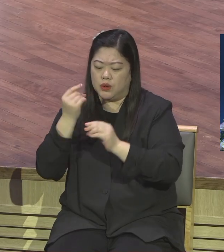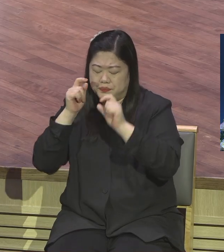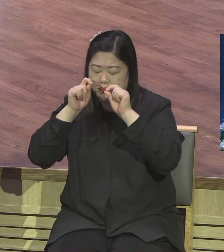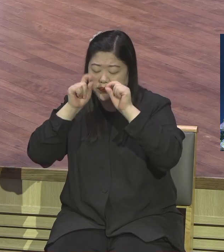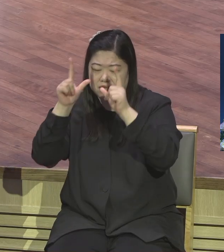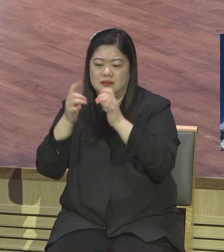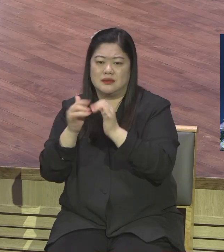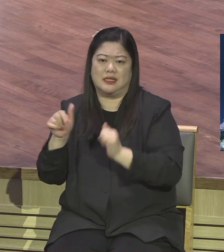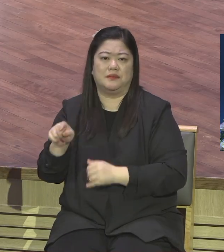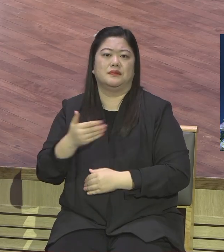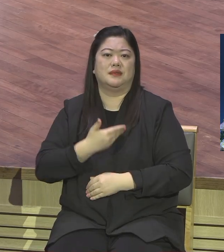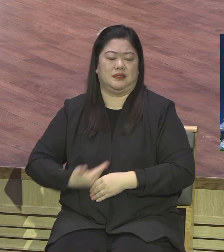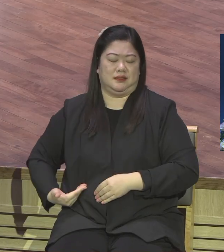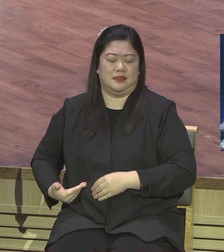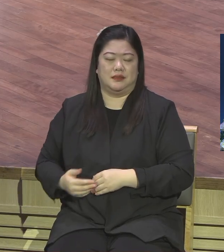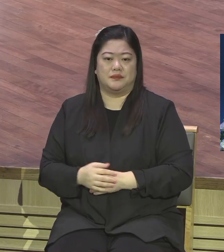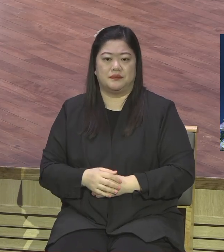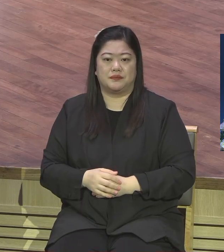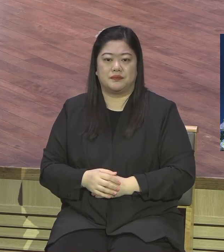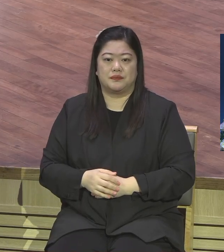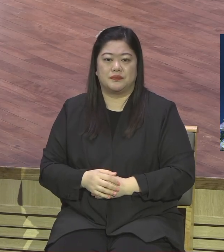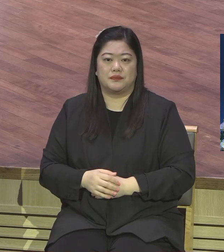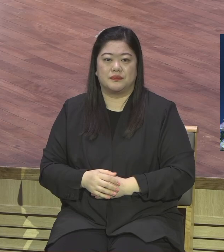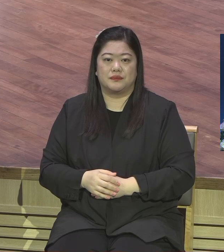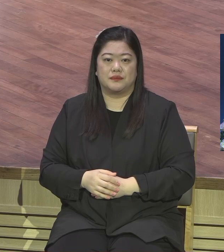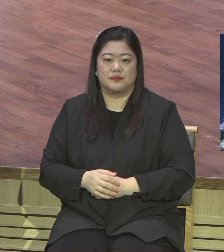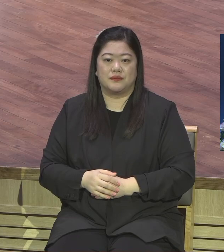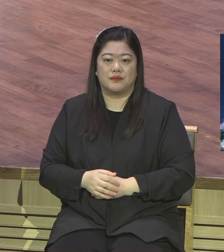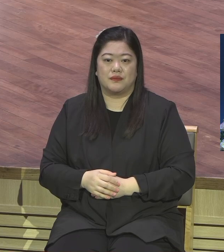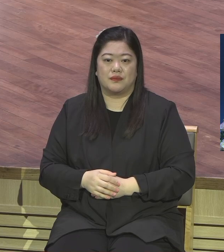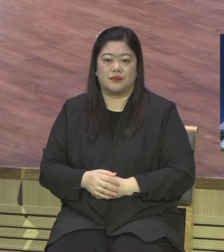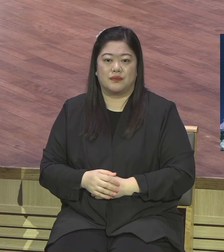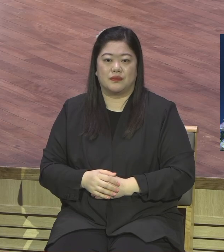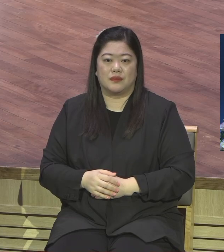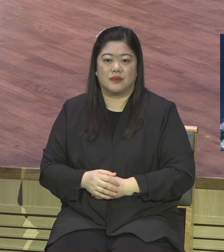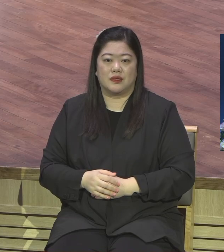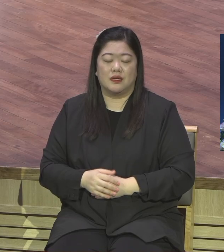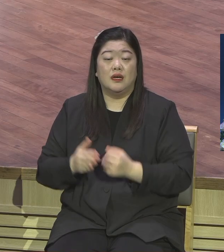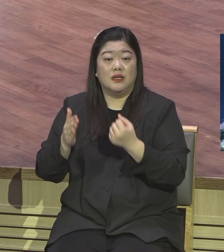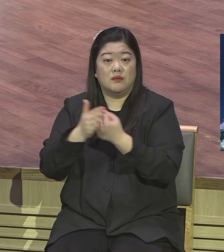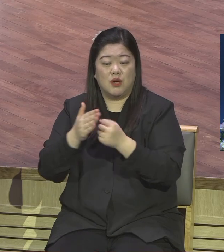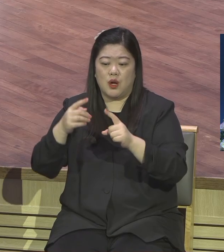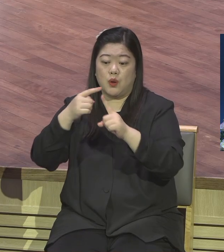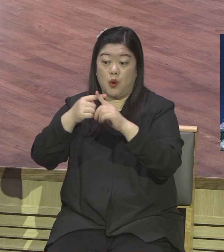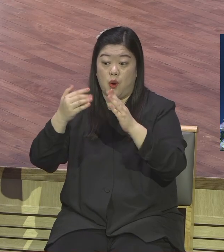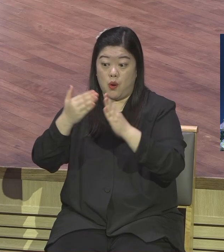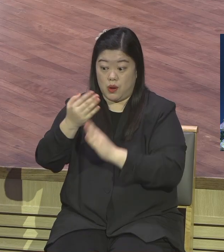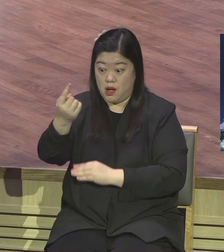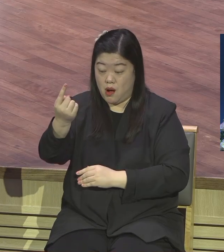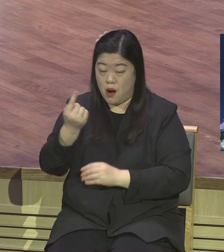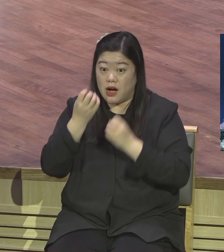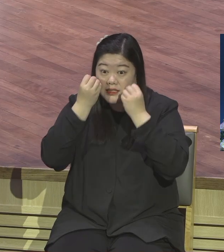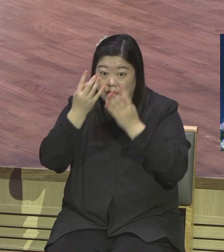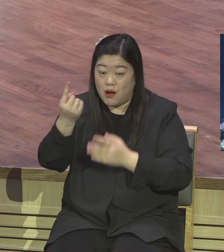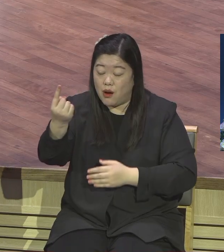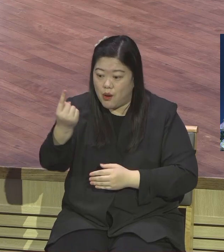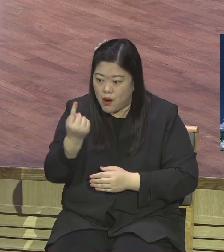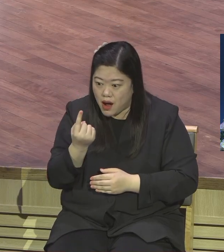말씀드립니다 이거 아무것도 하지 말고 교회에 와서 이 답 안 나온 사람은 아무것도 하지 말고 기도해라 하나님 예수가 그